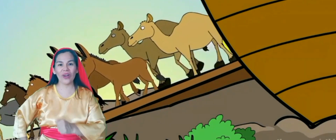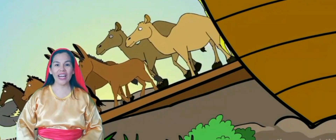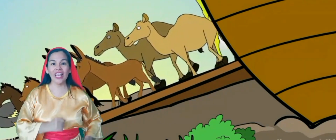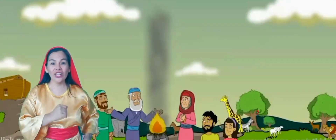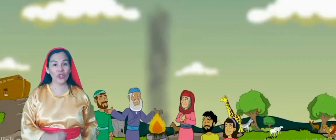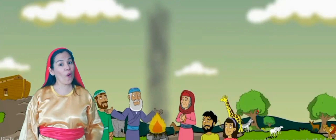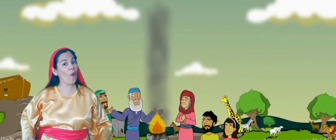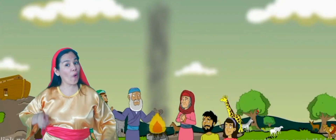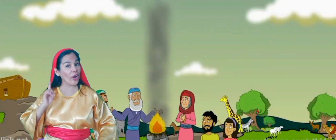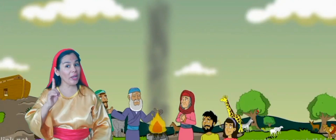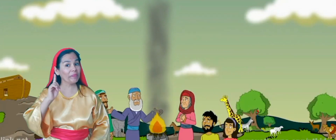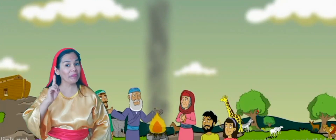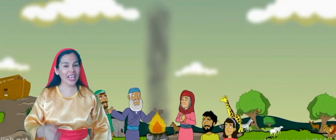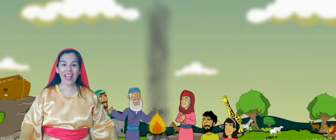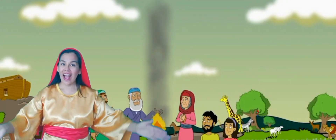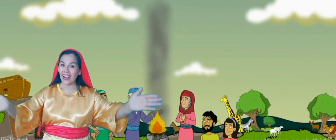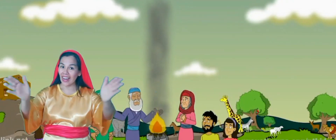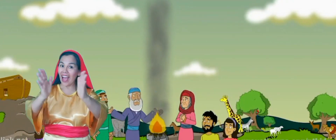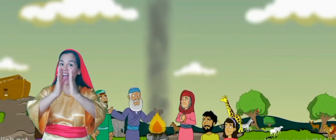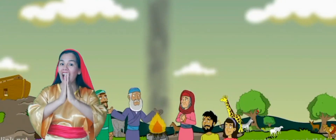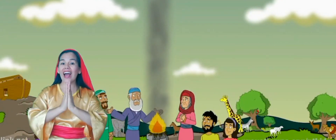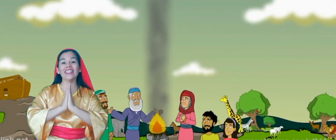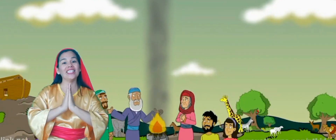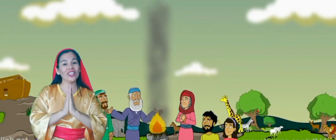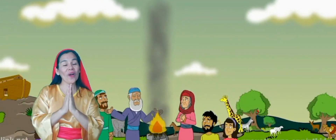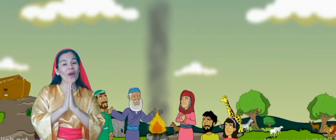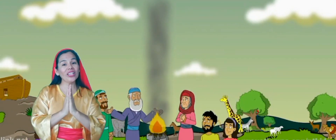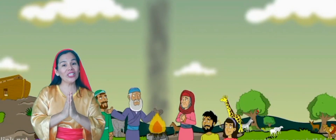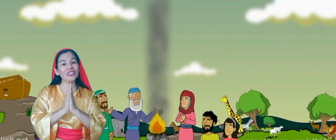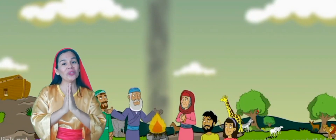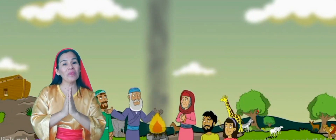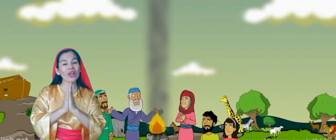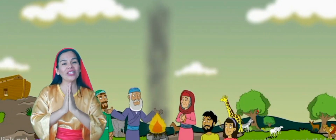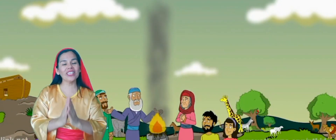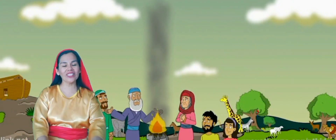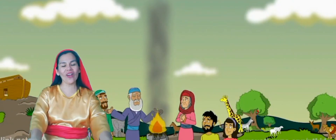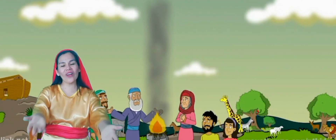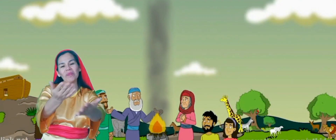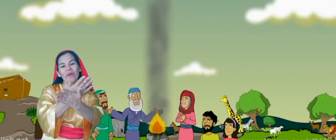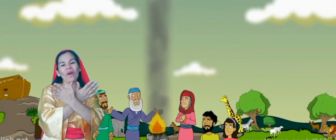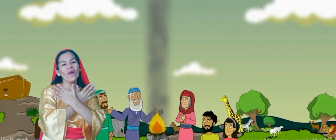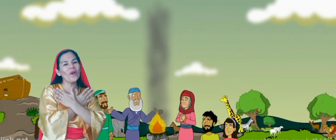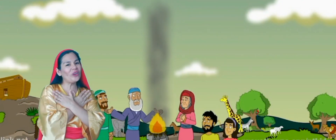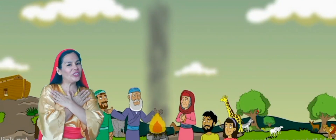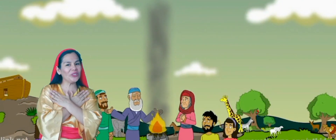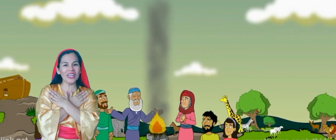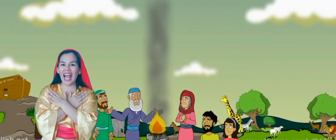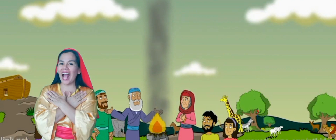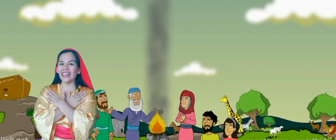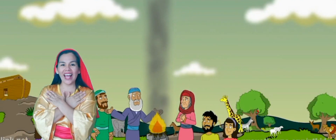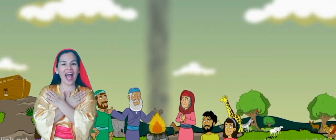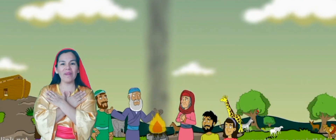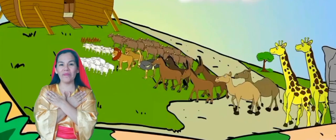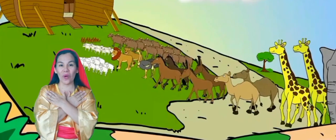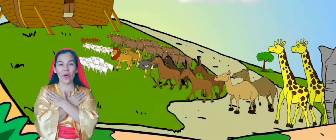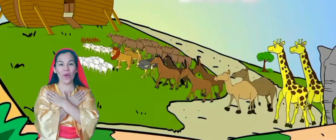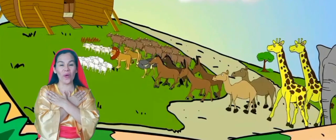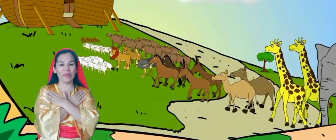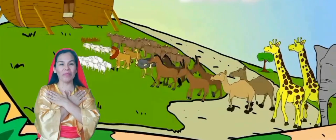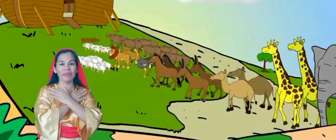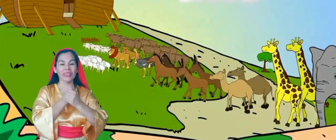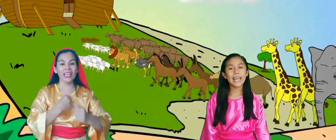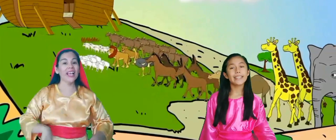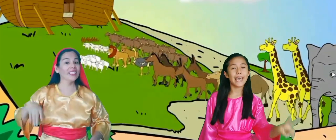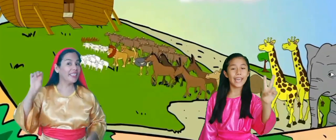a jugar. Noé agradeció a Dios su protección y por su gran amor.